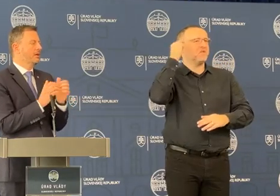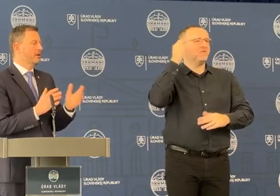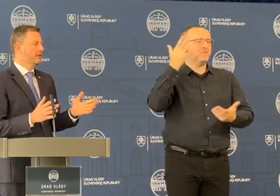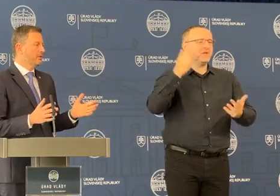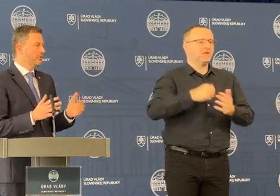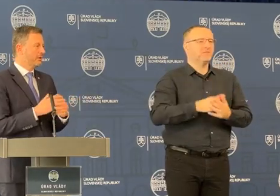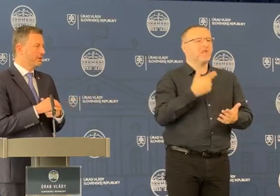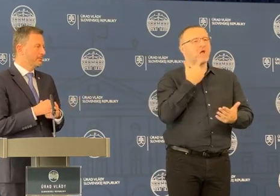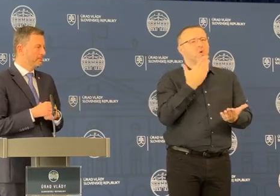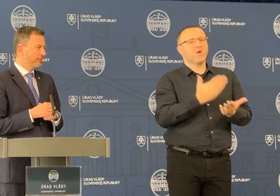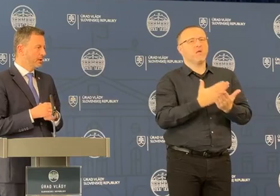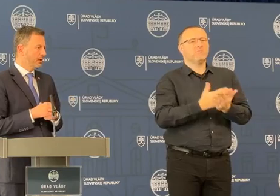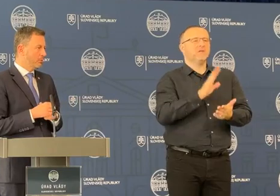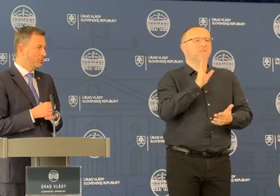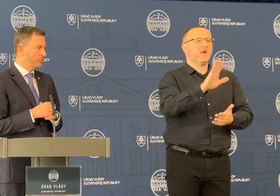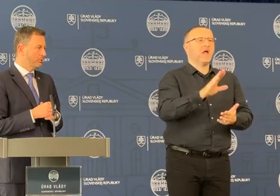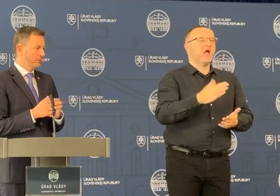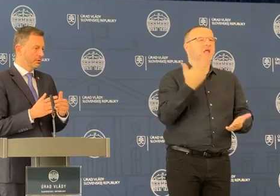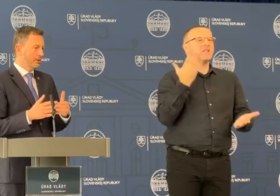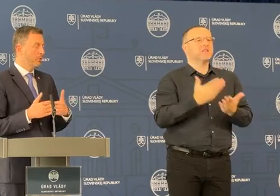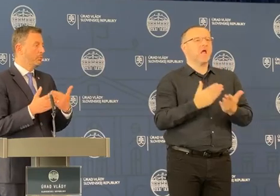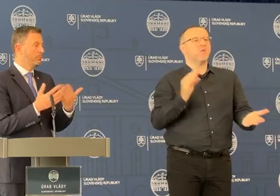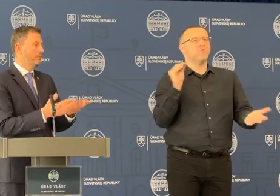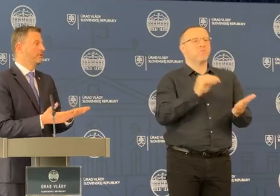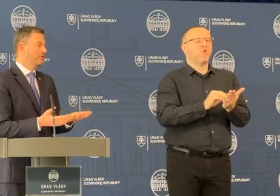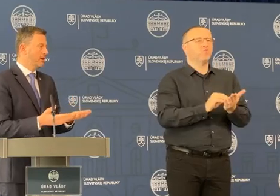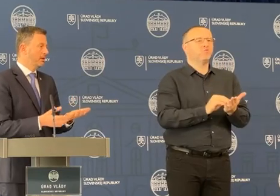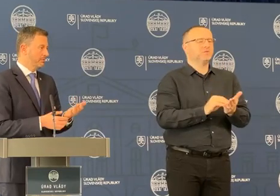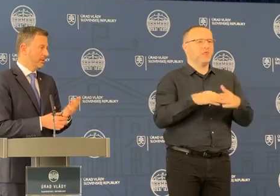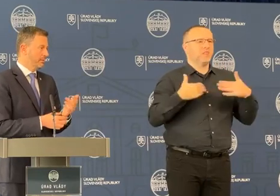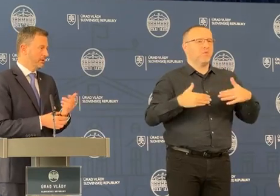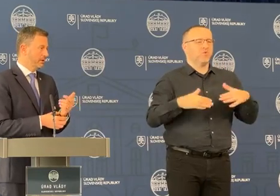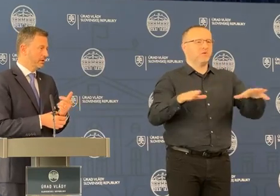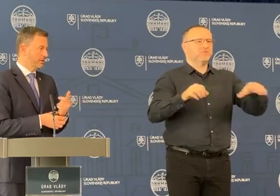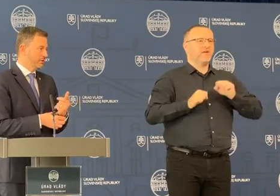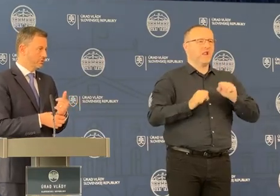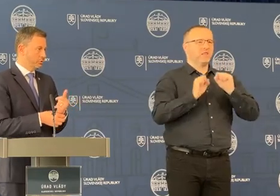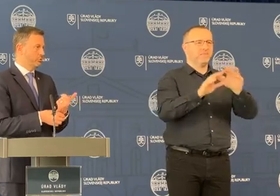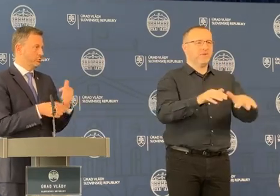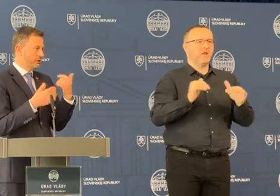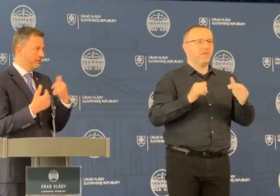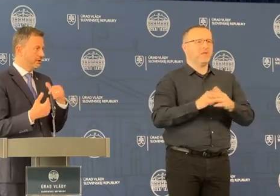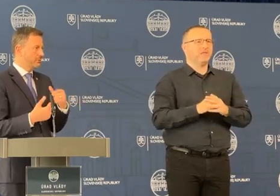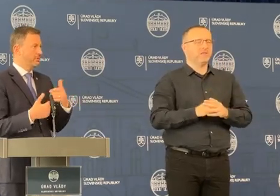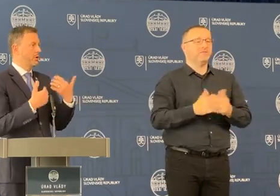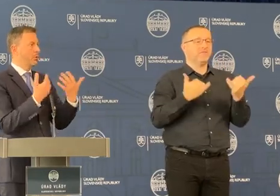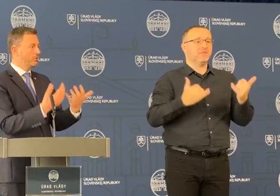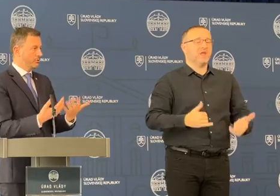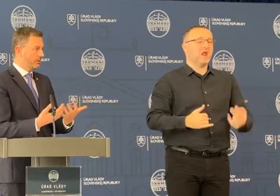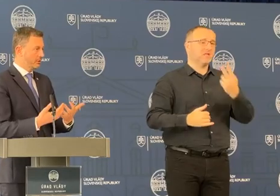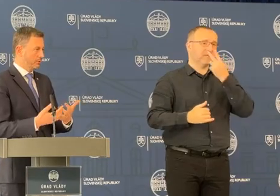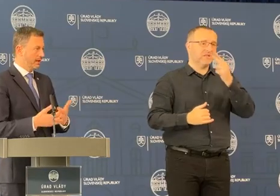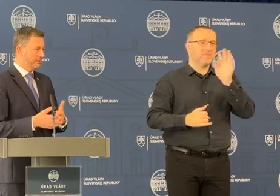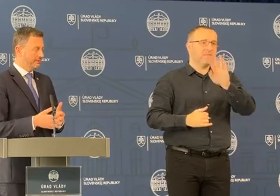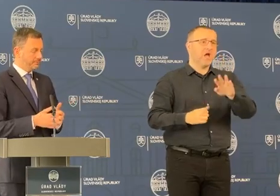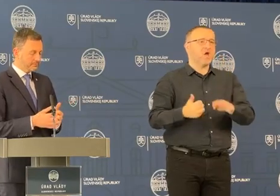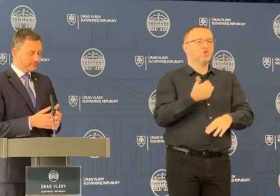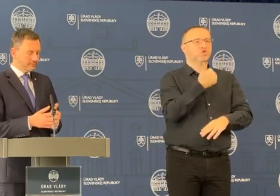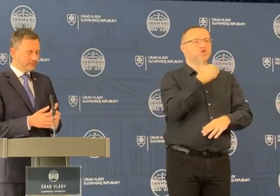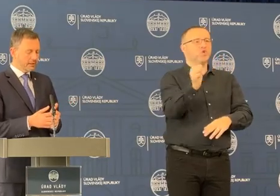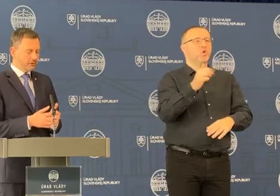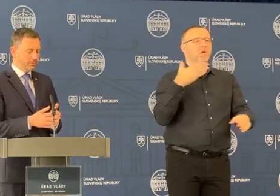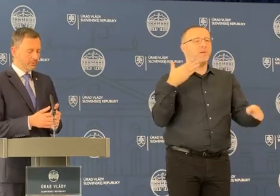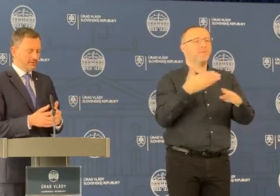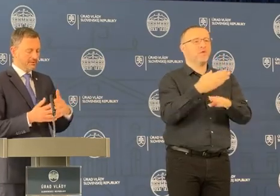keby daňový bónus nebol schválený v parlamente. Čiže už dnes vidíme, že majú o 100 miliónov viac,